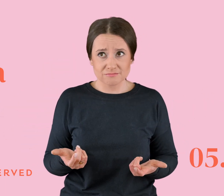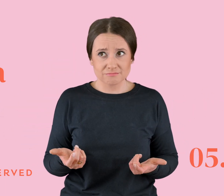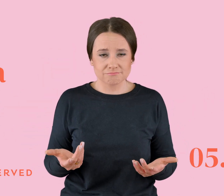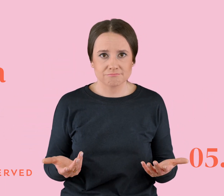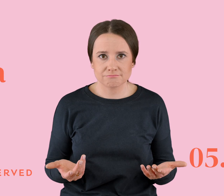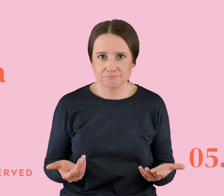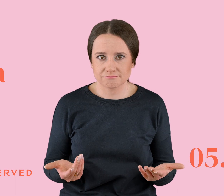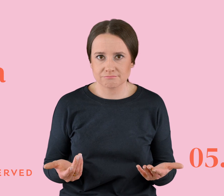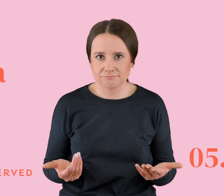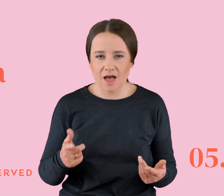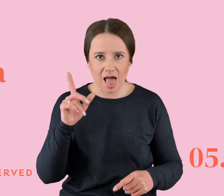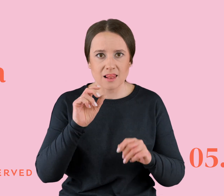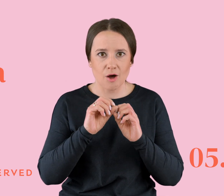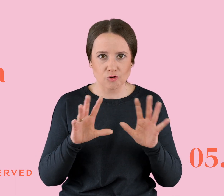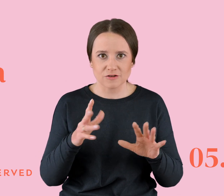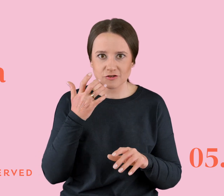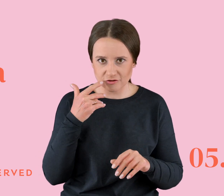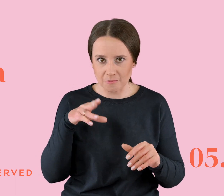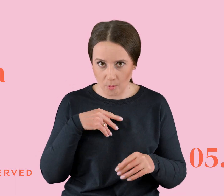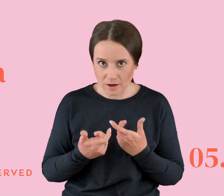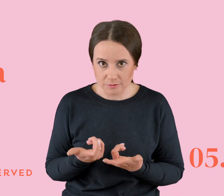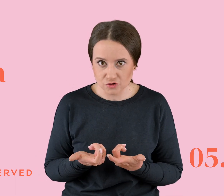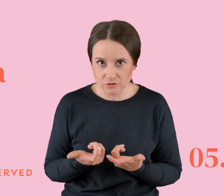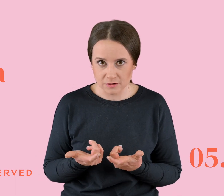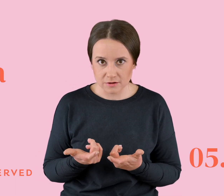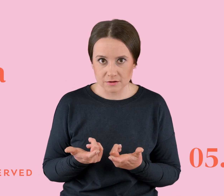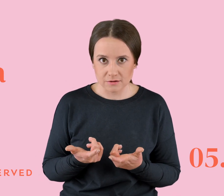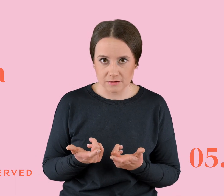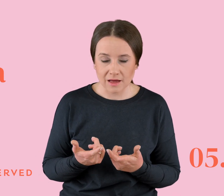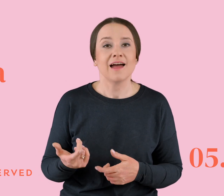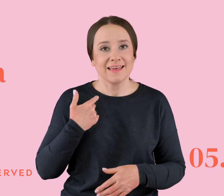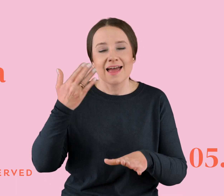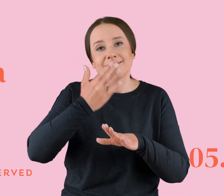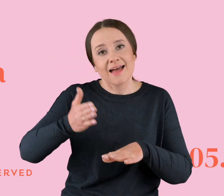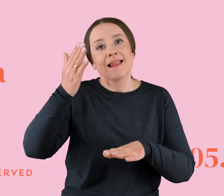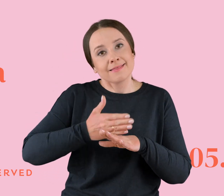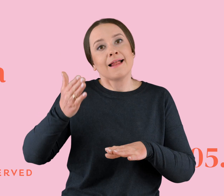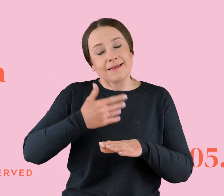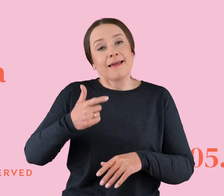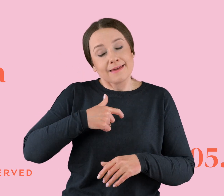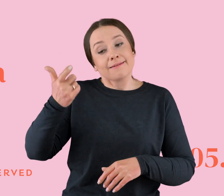Mimo tego, że oczywiście wcześniej mogła to robić, tak? Ale oczywiście ja jestem dalej dla niej ważny i będziemy się przyjaźnić.